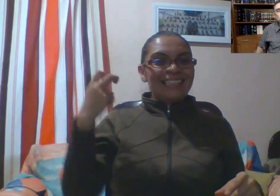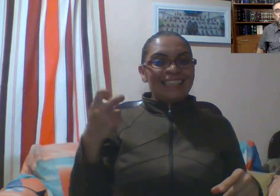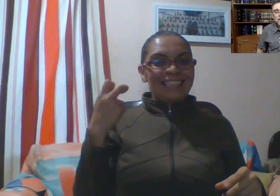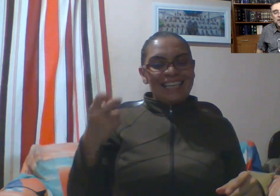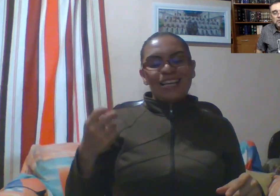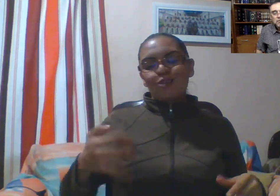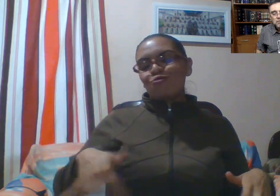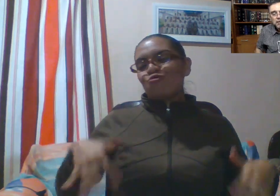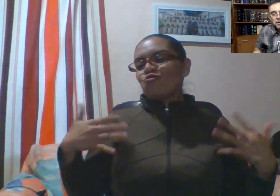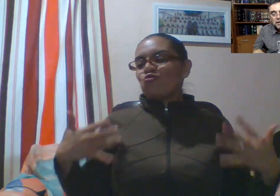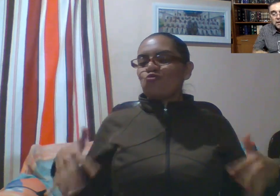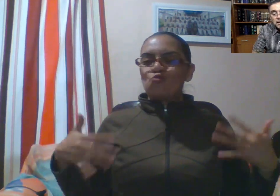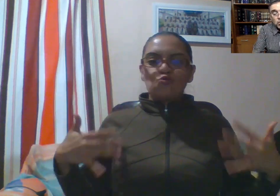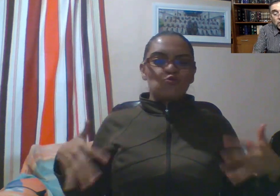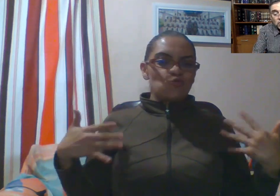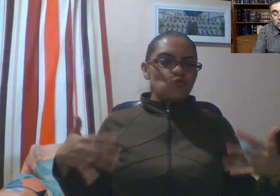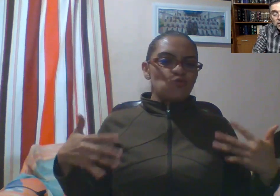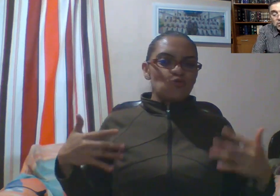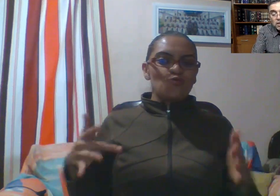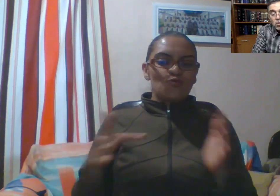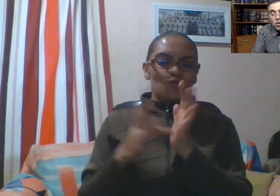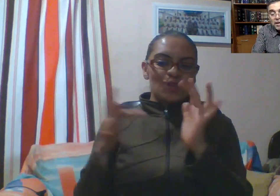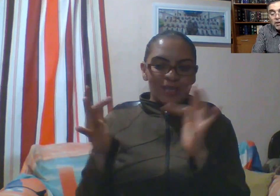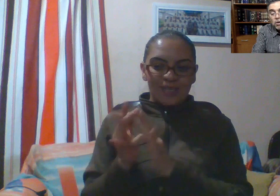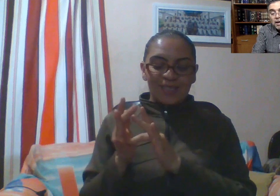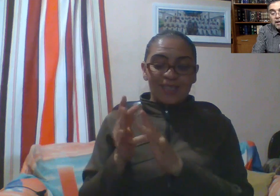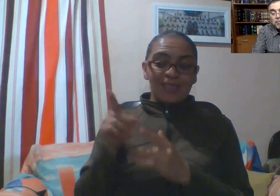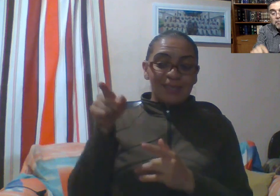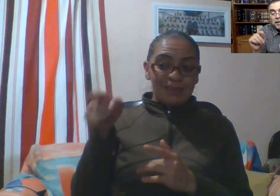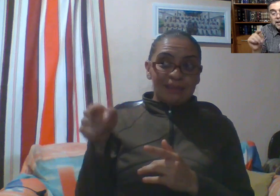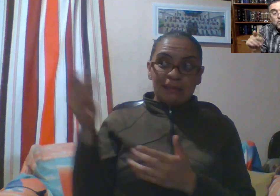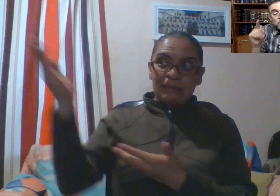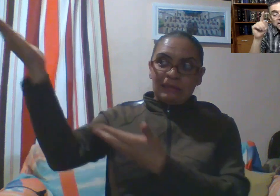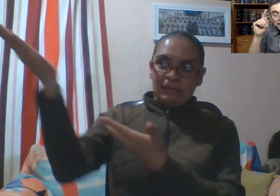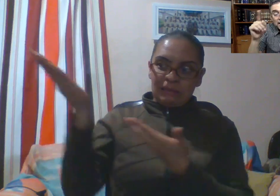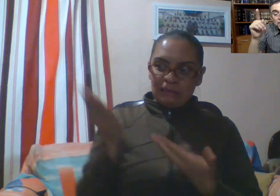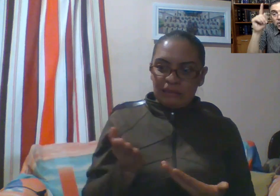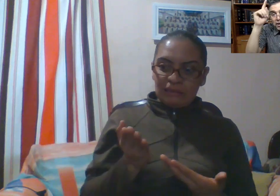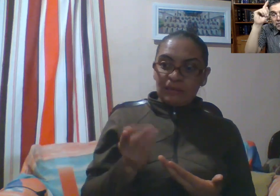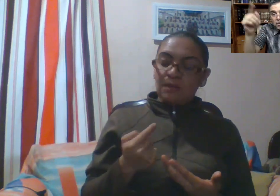Revolucionario. Cuando Jesús llegó a aquel lugar, mirando hacia arriba, le dio.